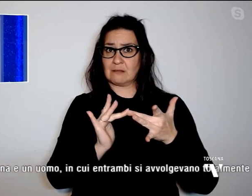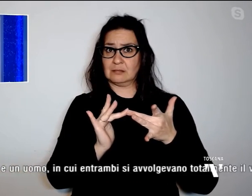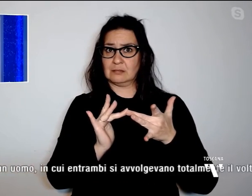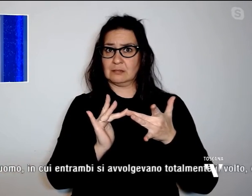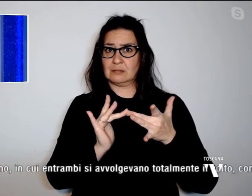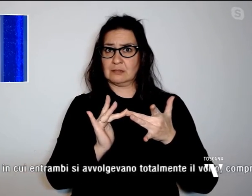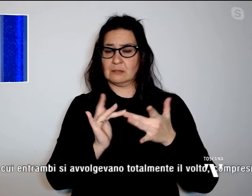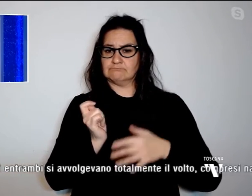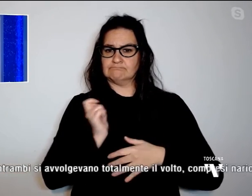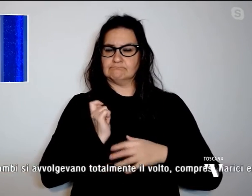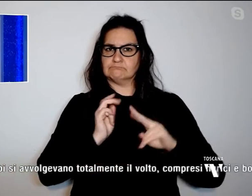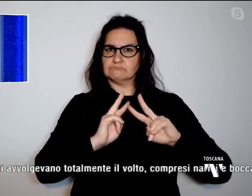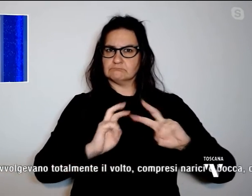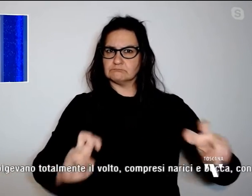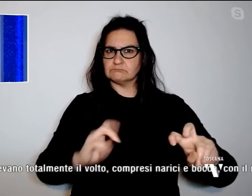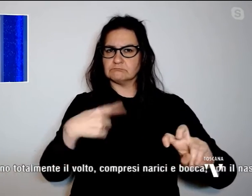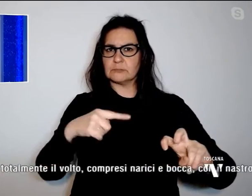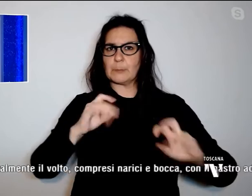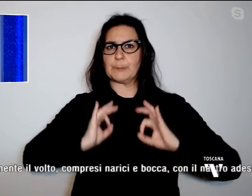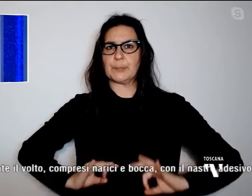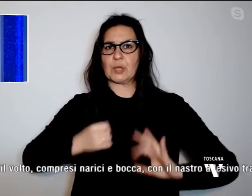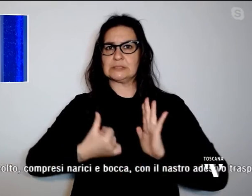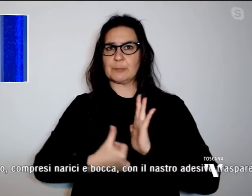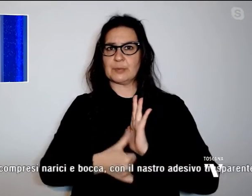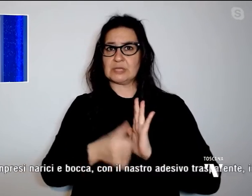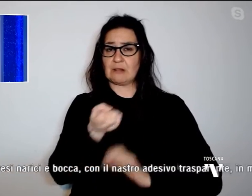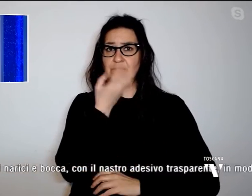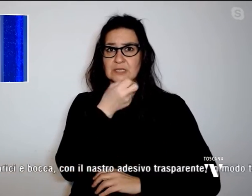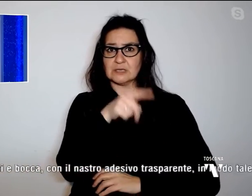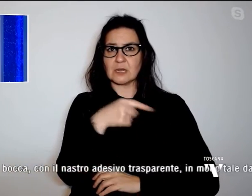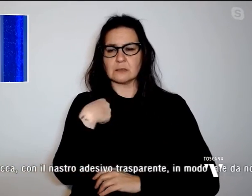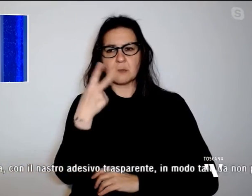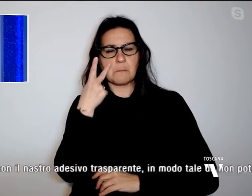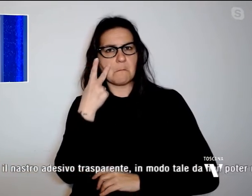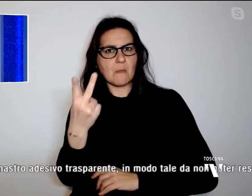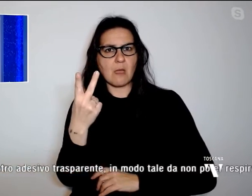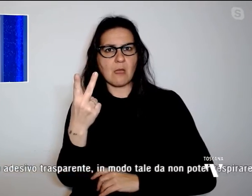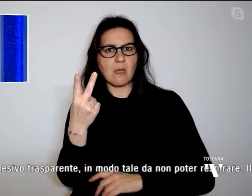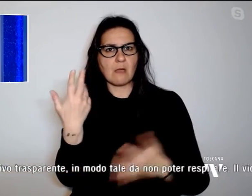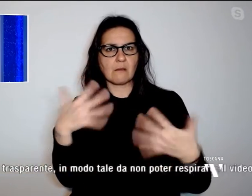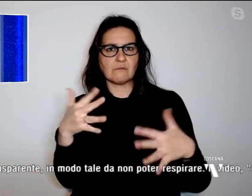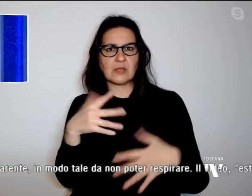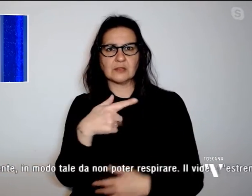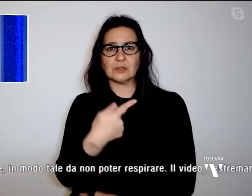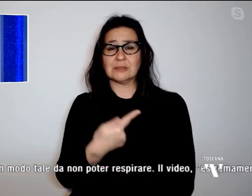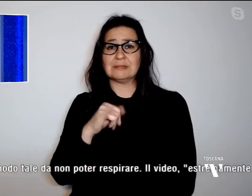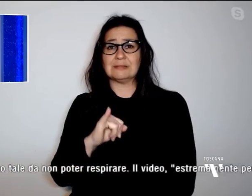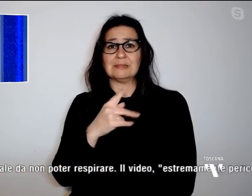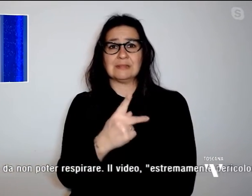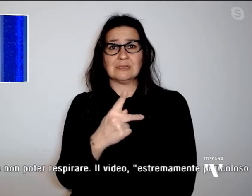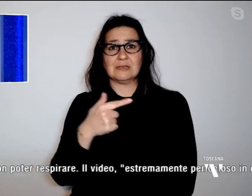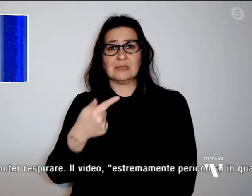Postale di Firenze hanno individuato sul social network TikTok un link